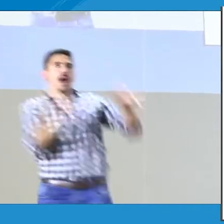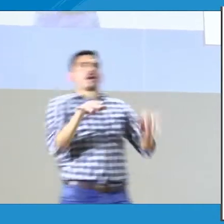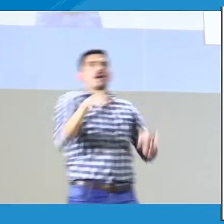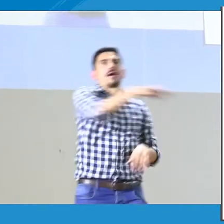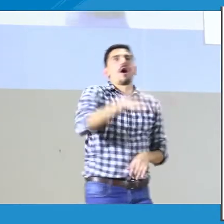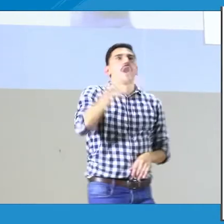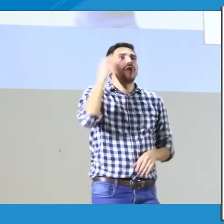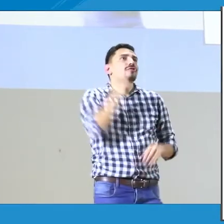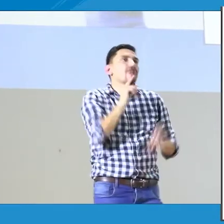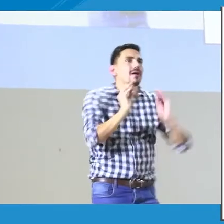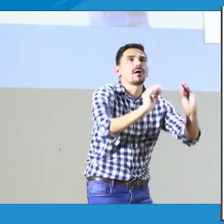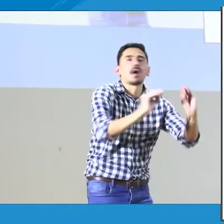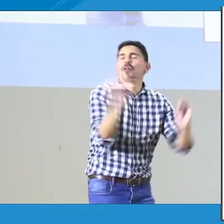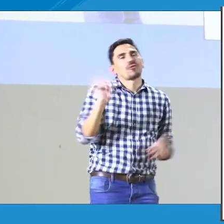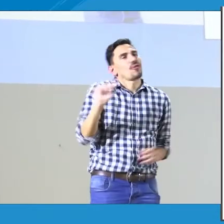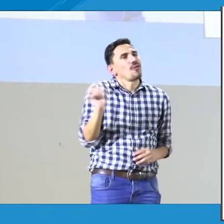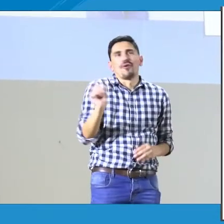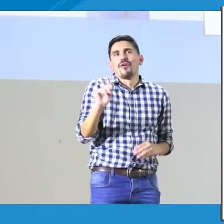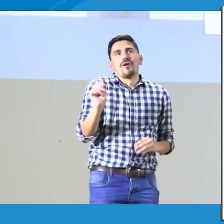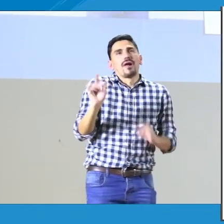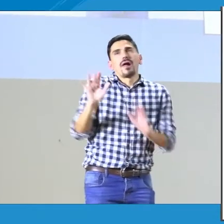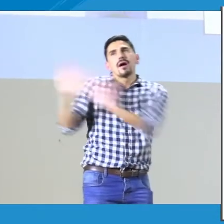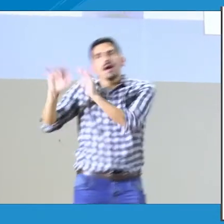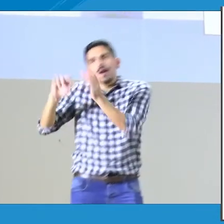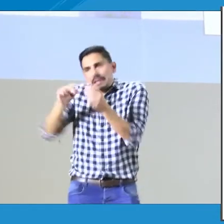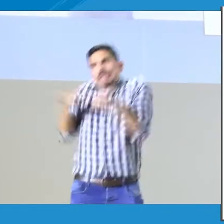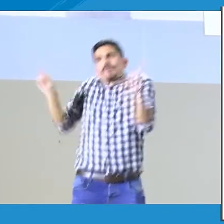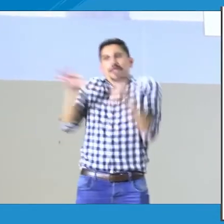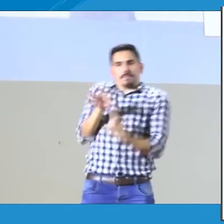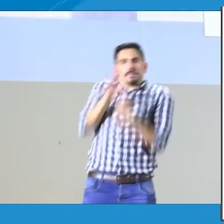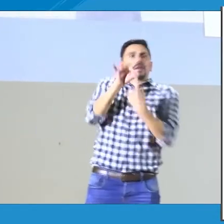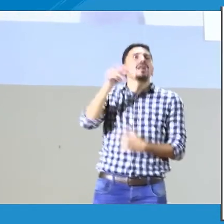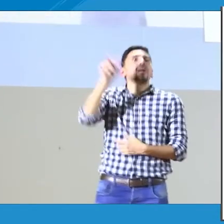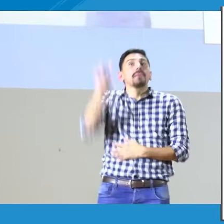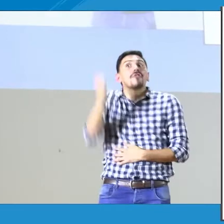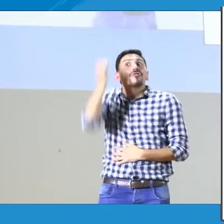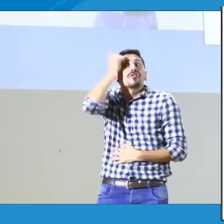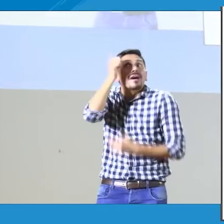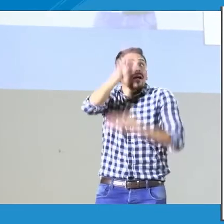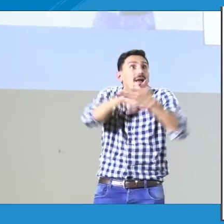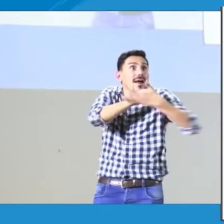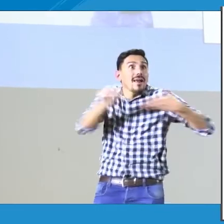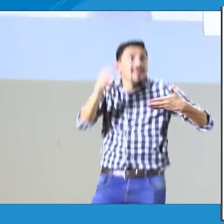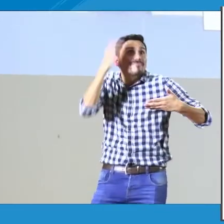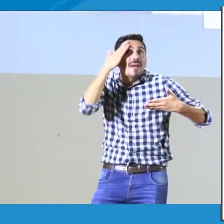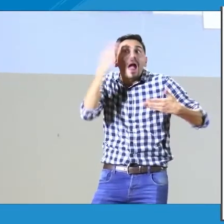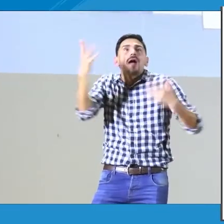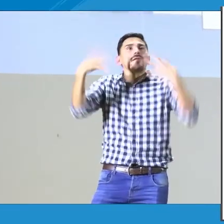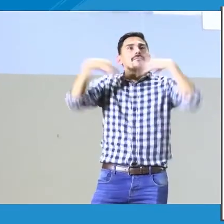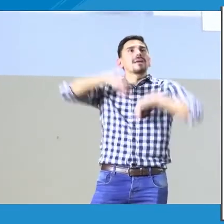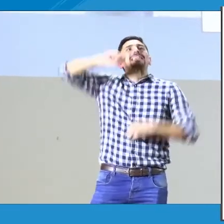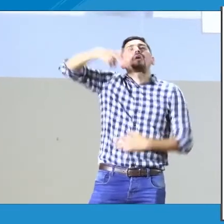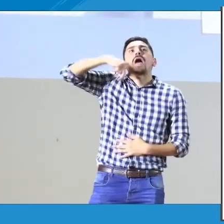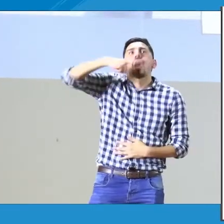Que es una persona que sea competente en su primera lengua en español y va a